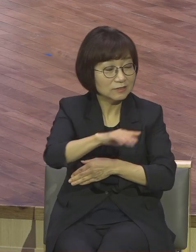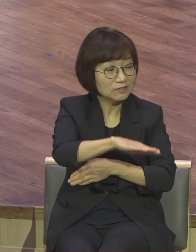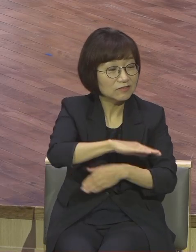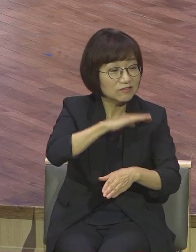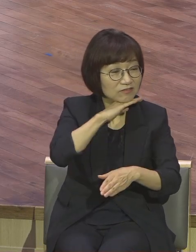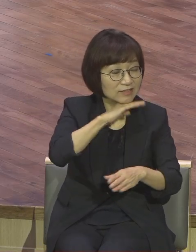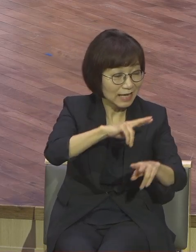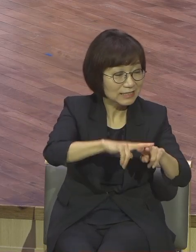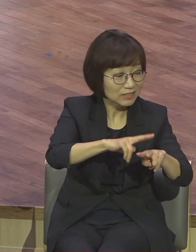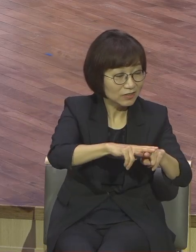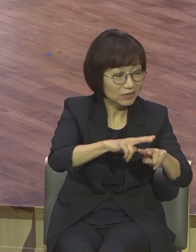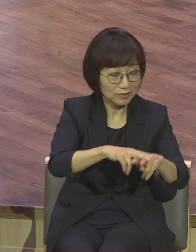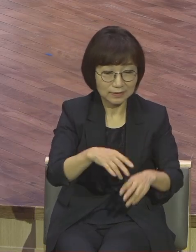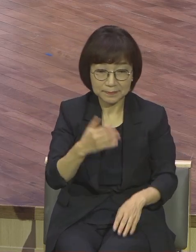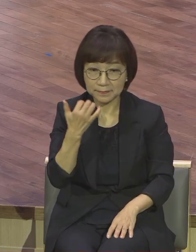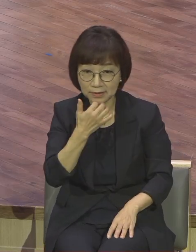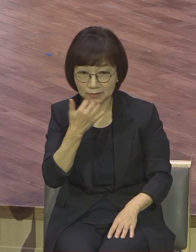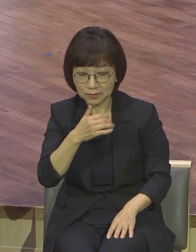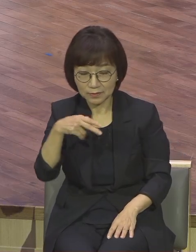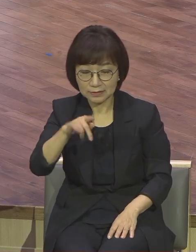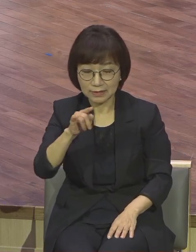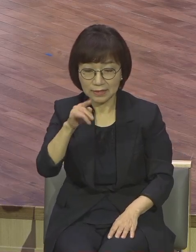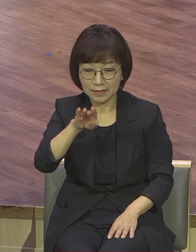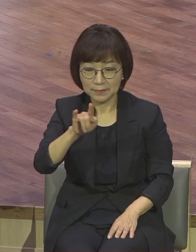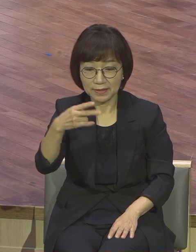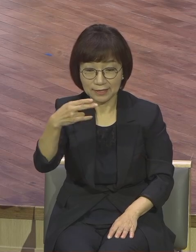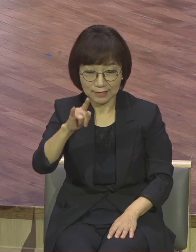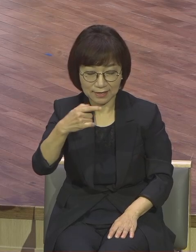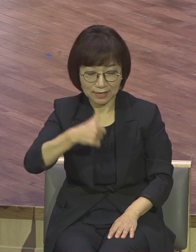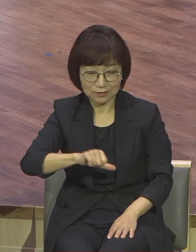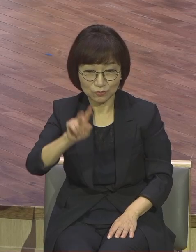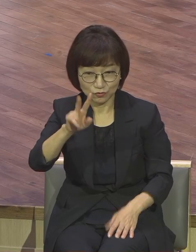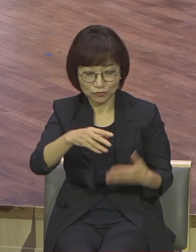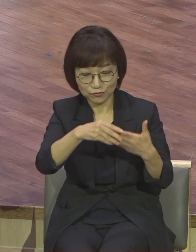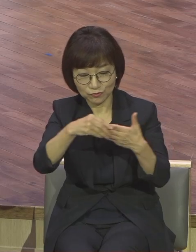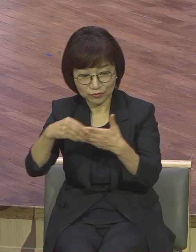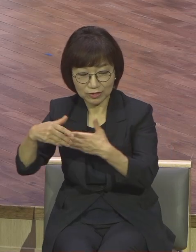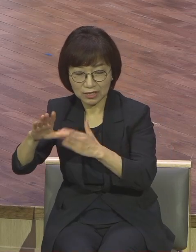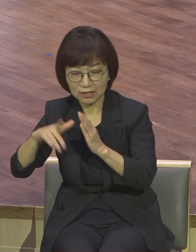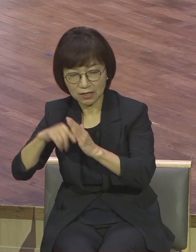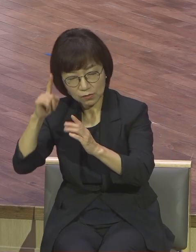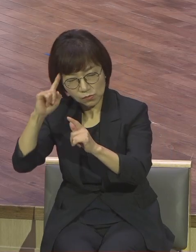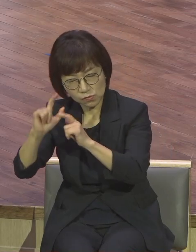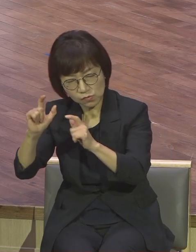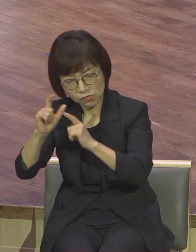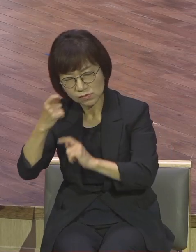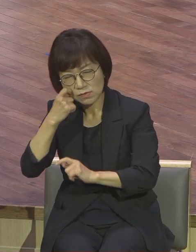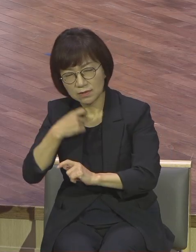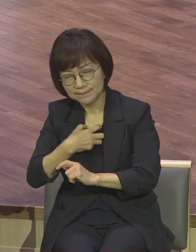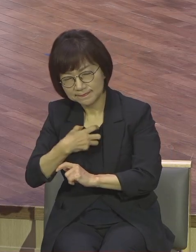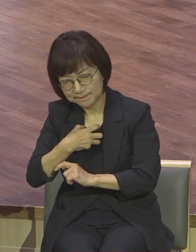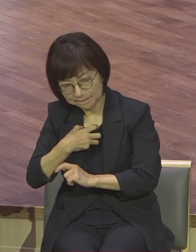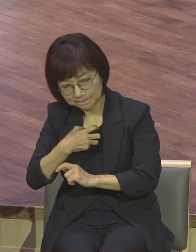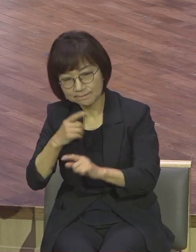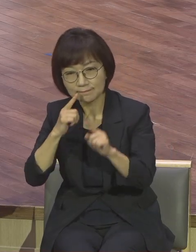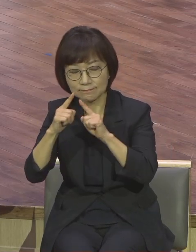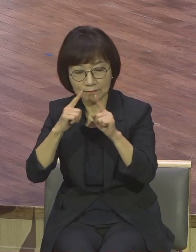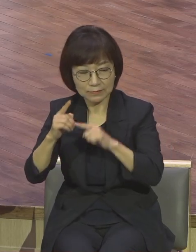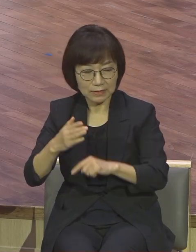하시고 베드로와 세베드의 두 아들을 데리고 가실세 고민하고 슬퍼하사 이에 말씀하시되 내 마음